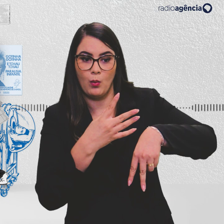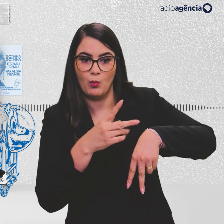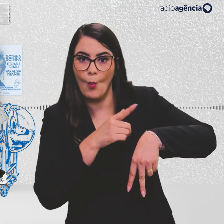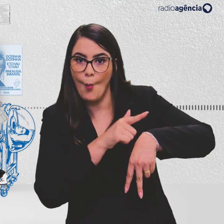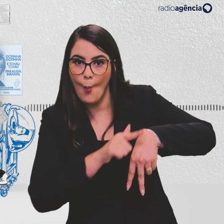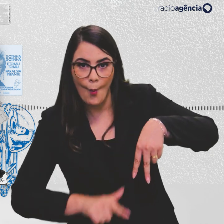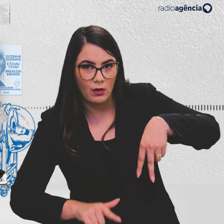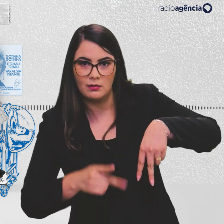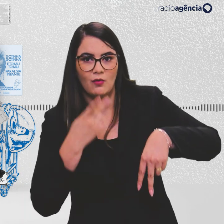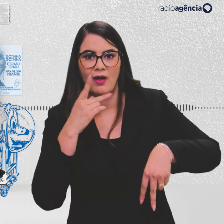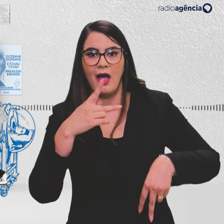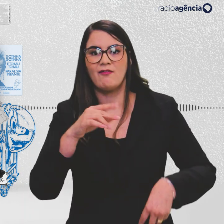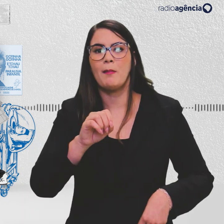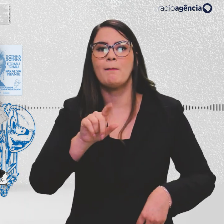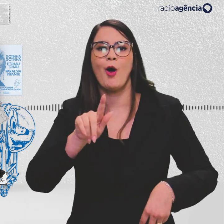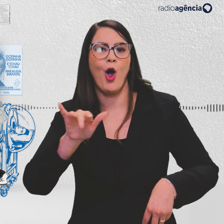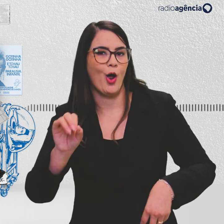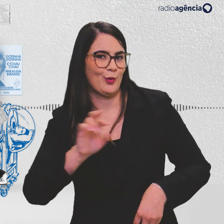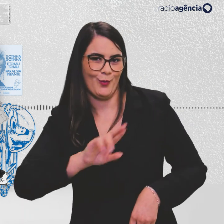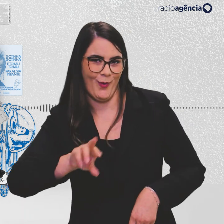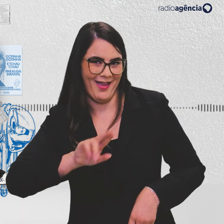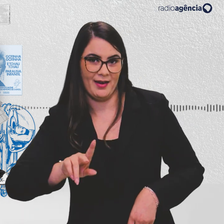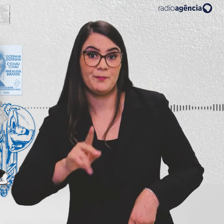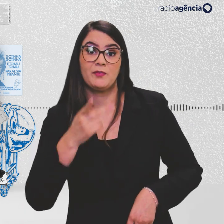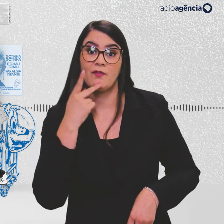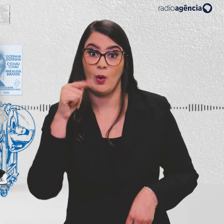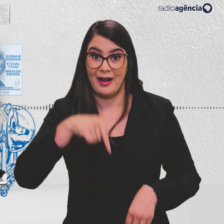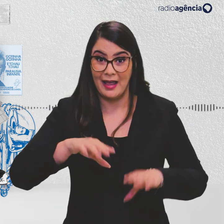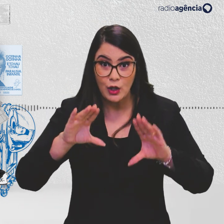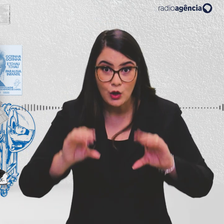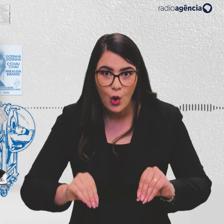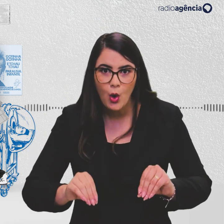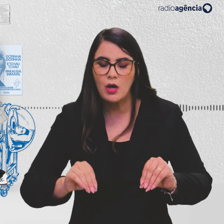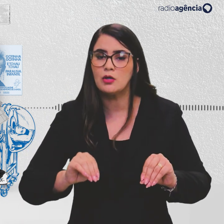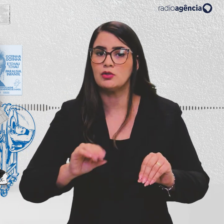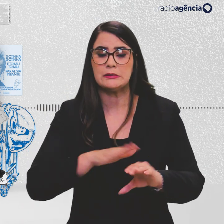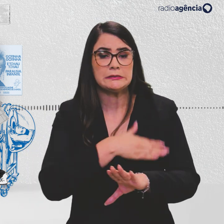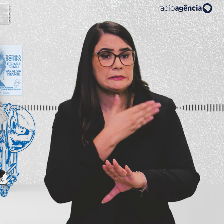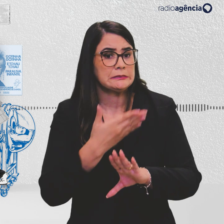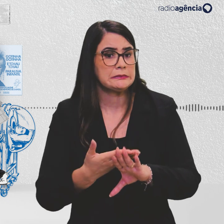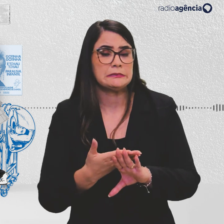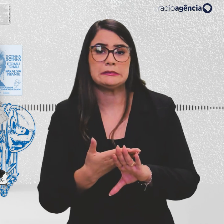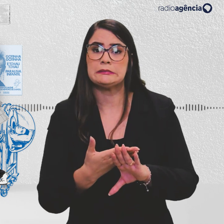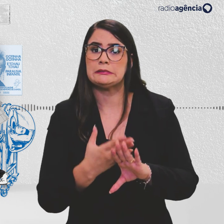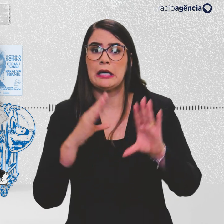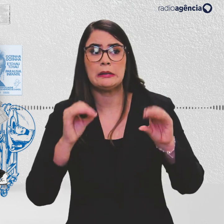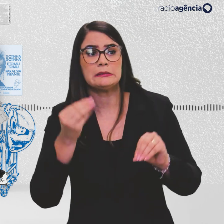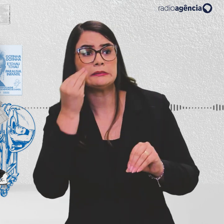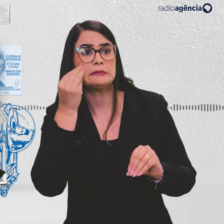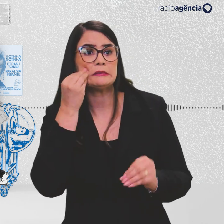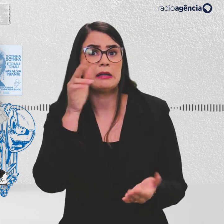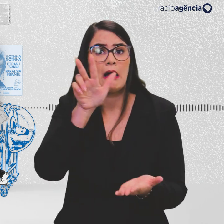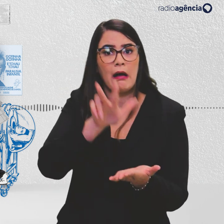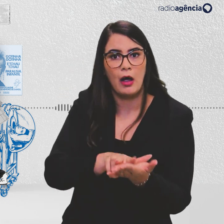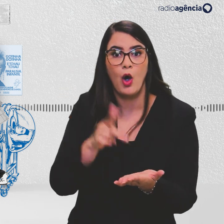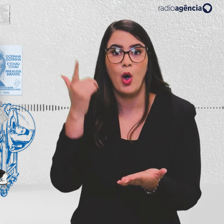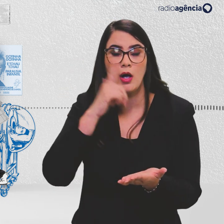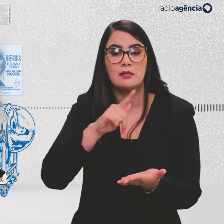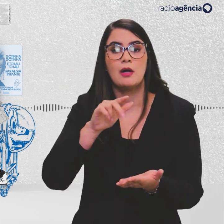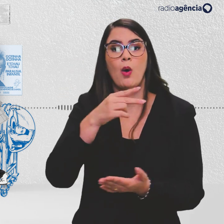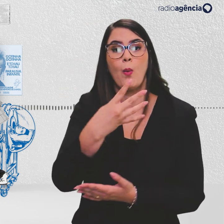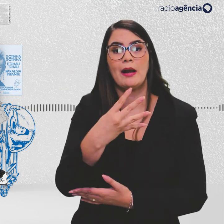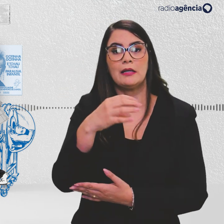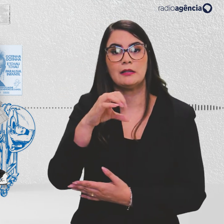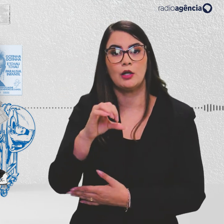que não se falava nem pólio antigamente, né? Minha mãe dizia que naquela noite, ela ficou a noite toda pra poder conseguir a internação, internaram 49